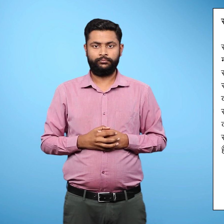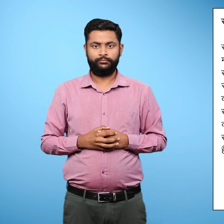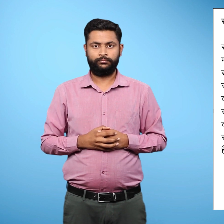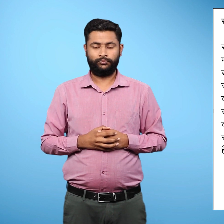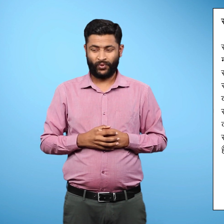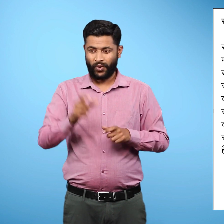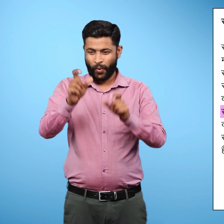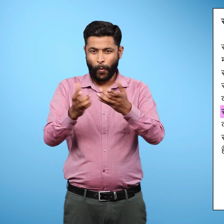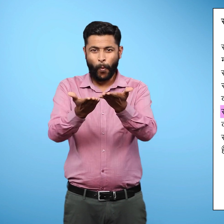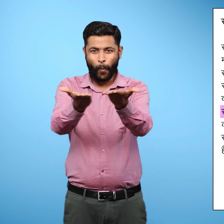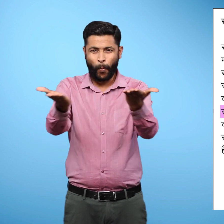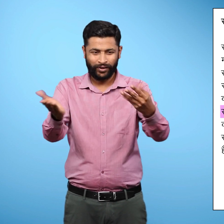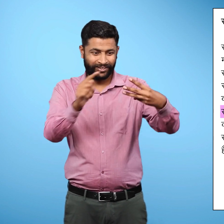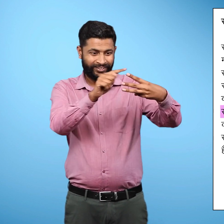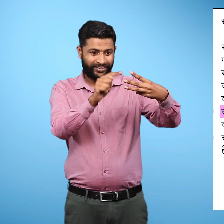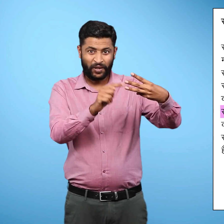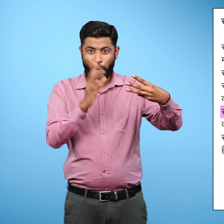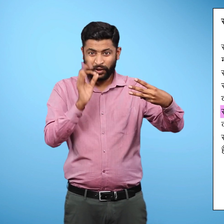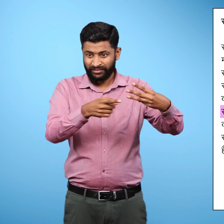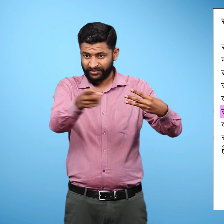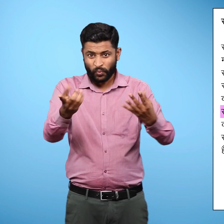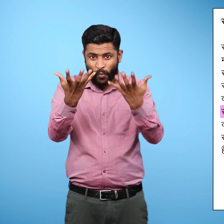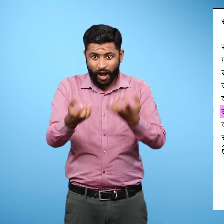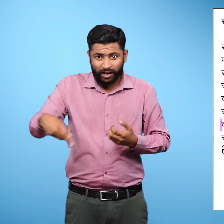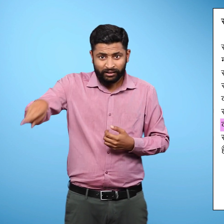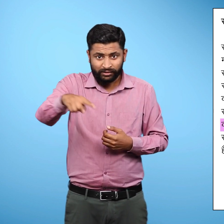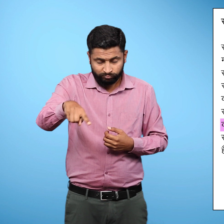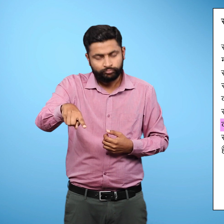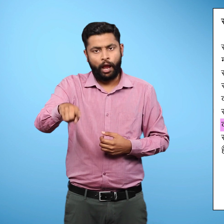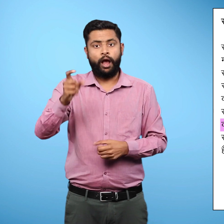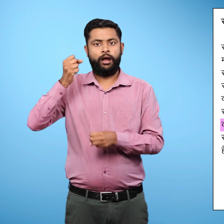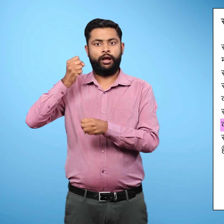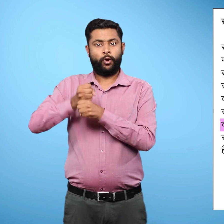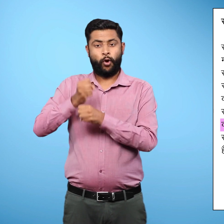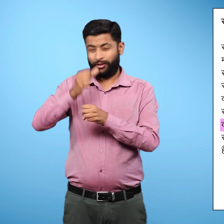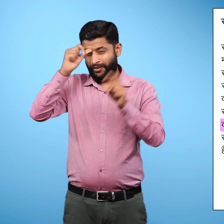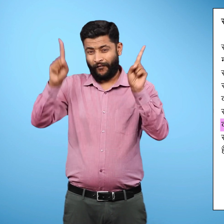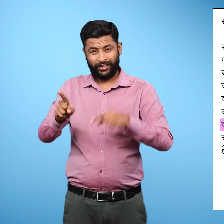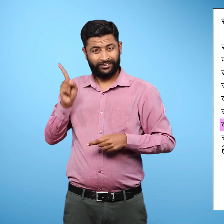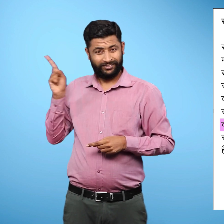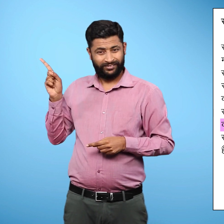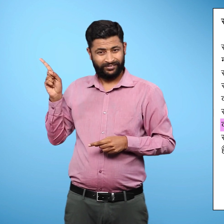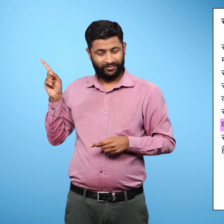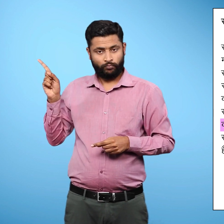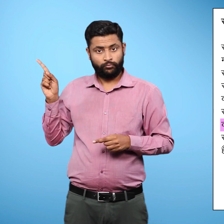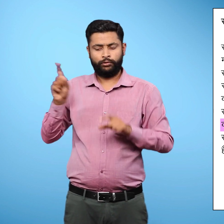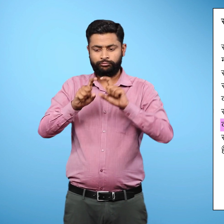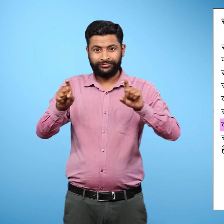इन सभी प्राथमिक आवशक्ताओं को सभी लोगों को सुलभ कराने हें तू, भारत सरकार द्वारा